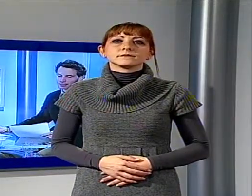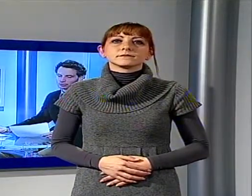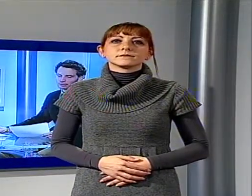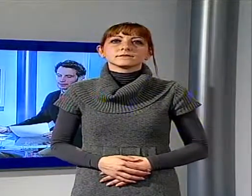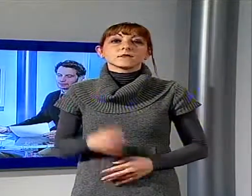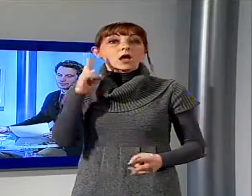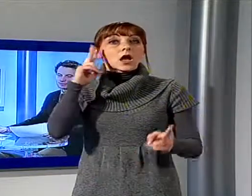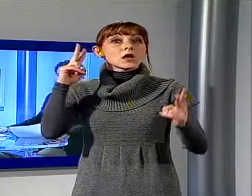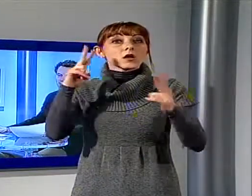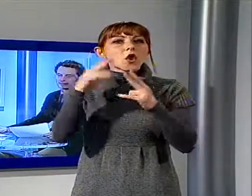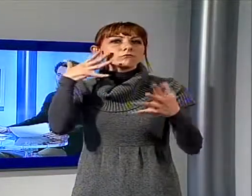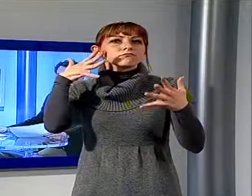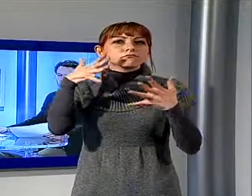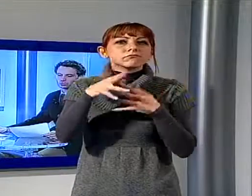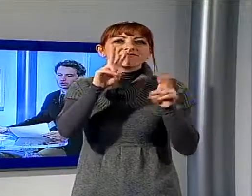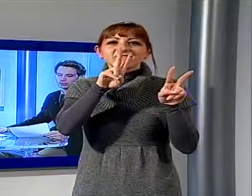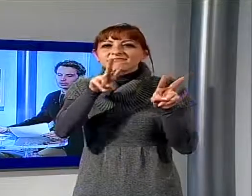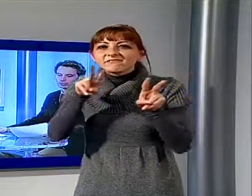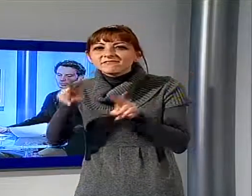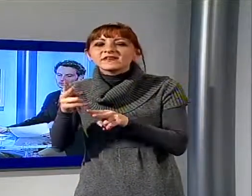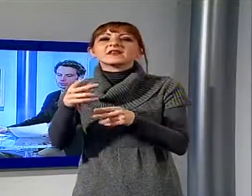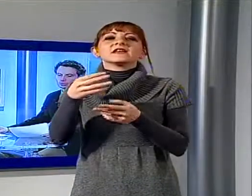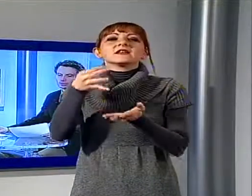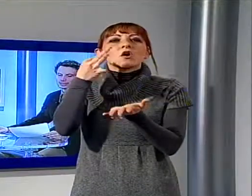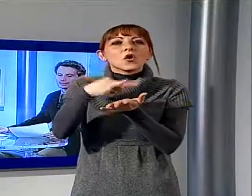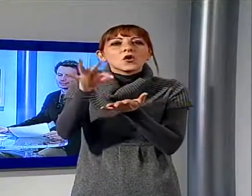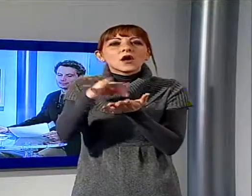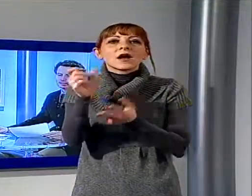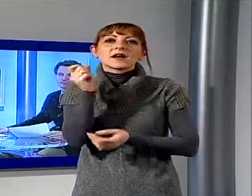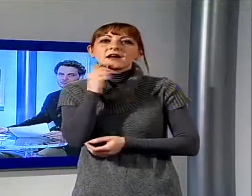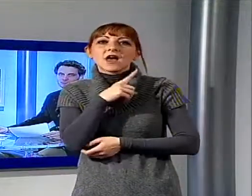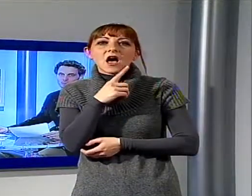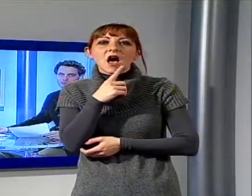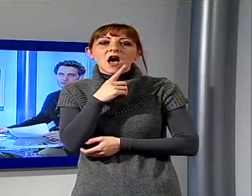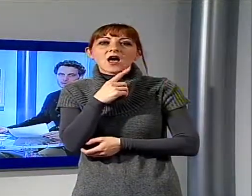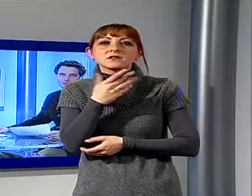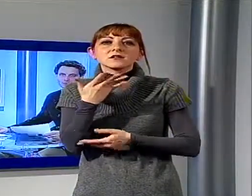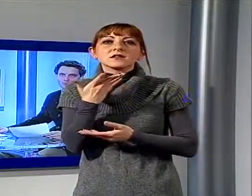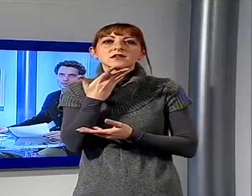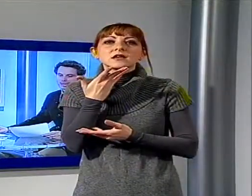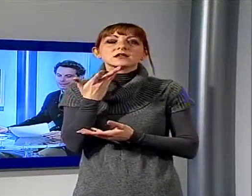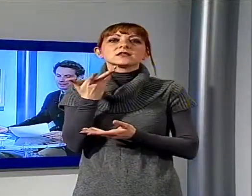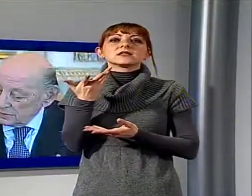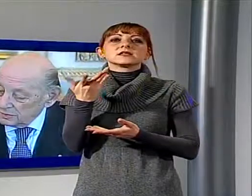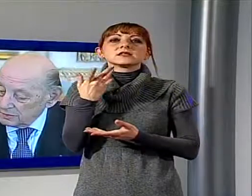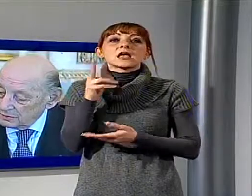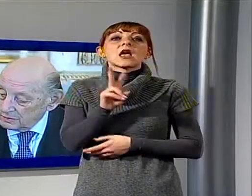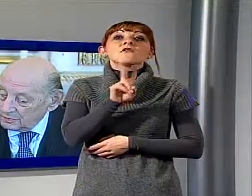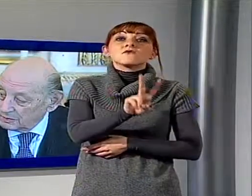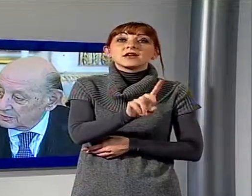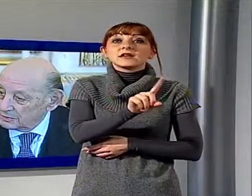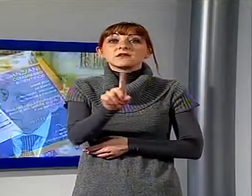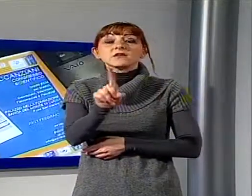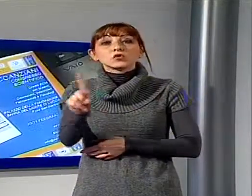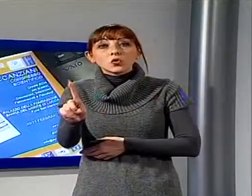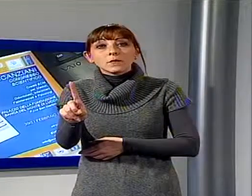Incontri, approfondimenti, visite e consulti gratuiti. Torna dal 20 al 22 febbraio, dunque da venerdì a domenica,